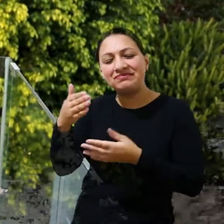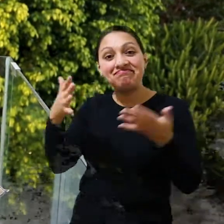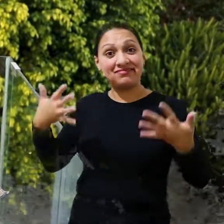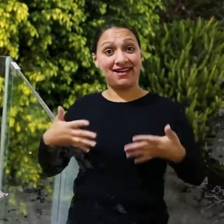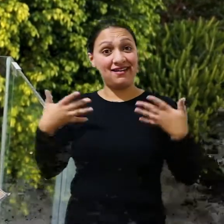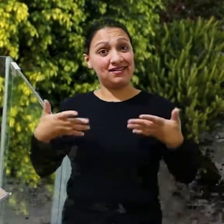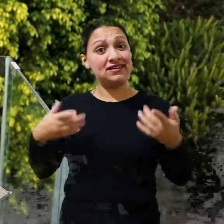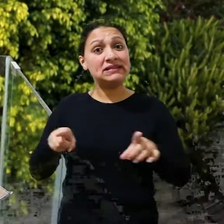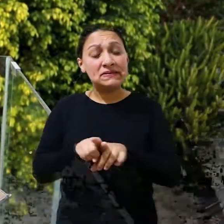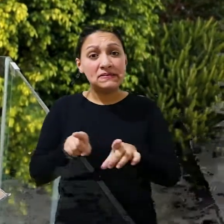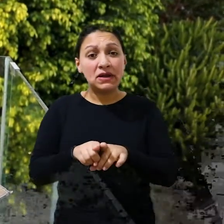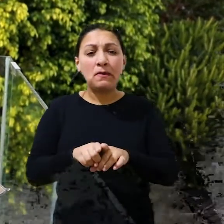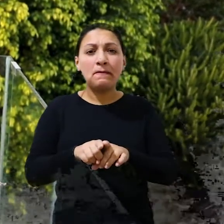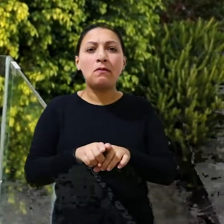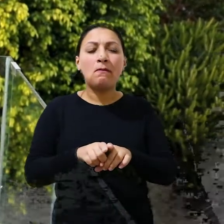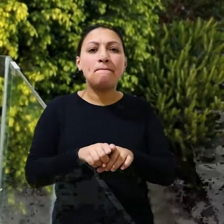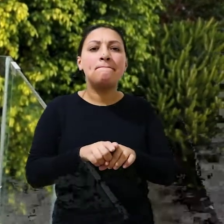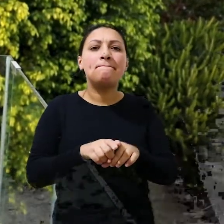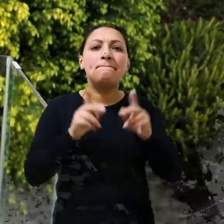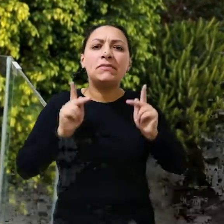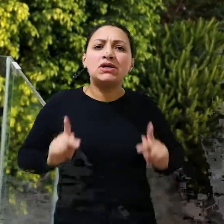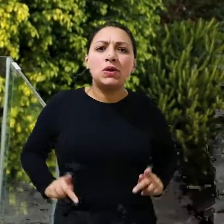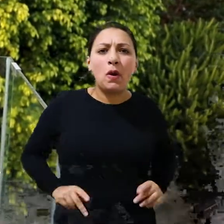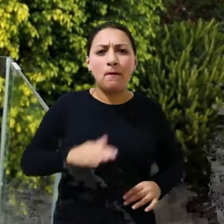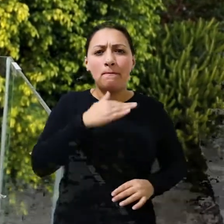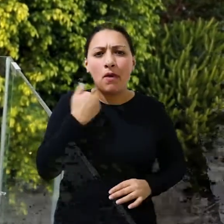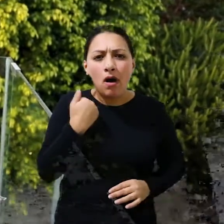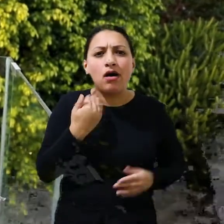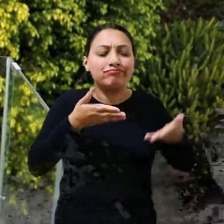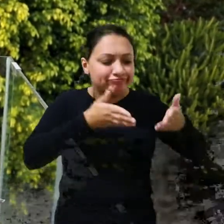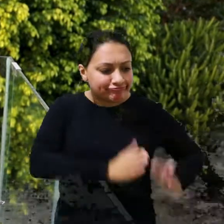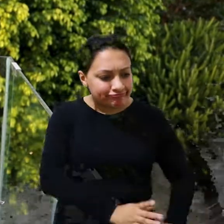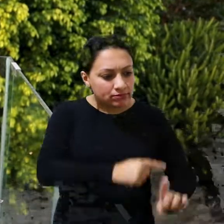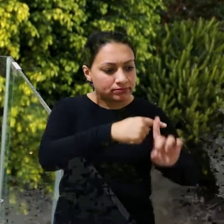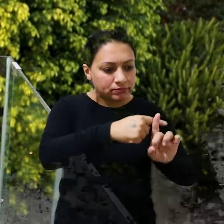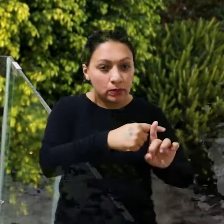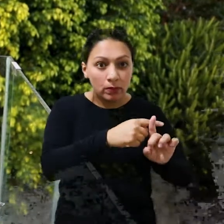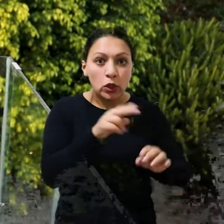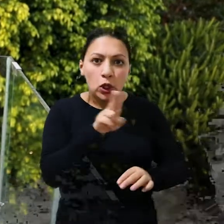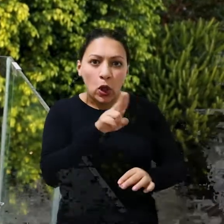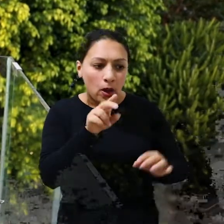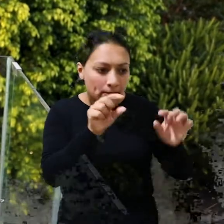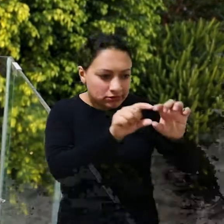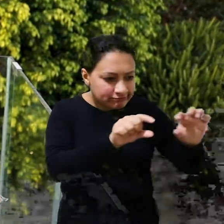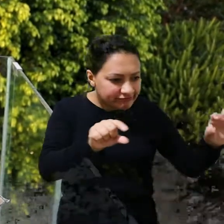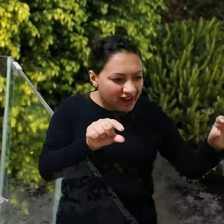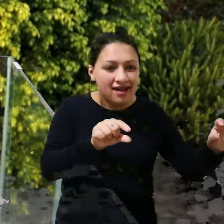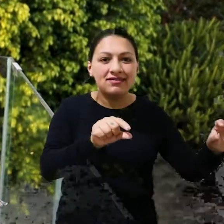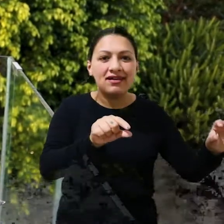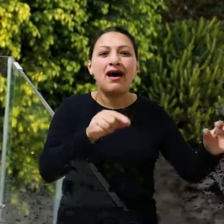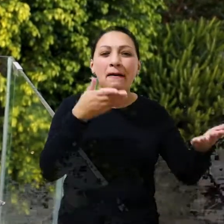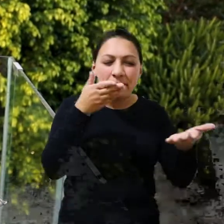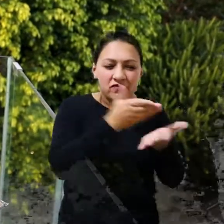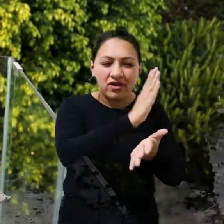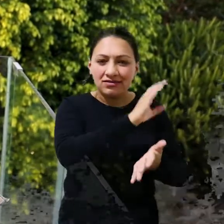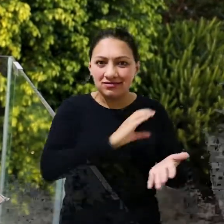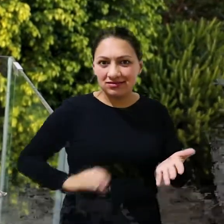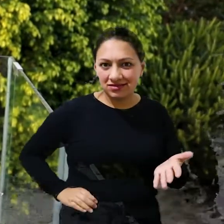alegria, no túmulo de uma pessoa, estar escrito lá o nome da pessoa e aprovado em Cristo Jesus.